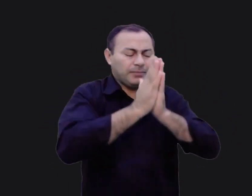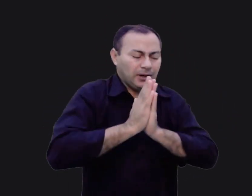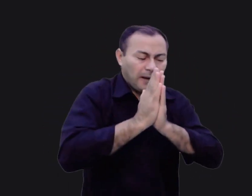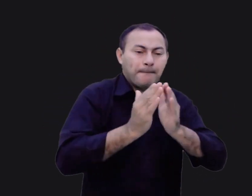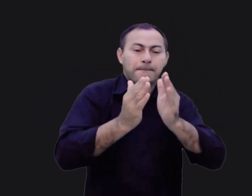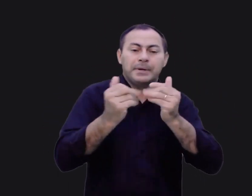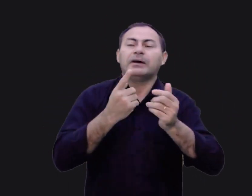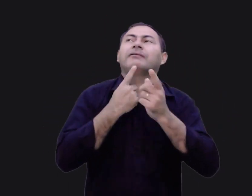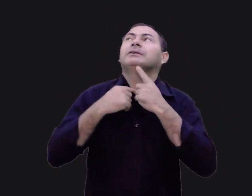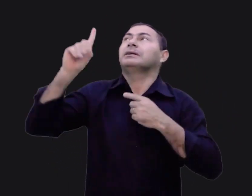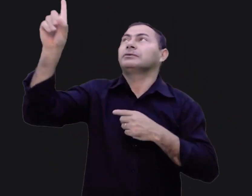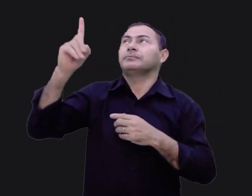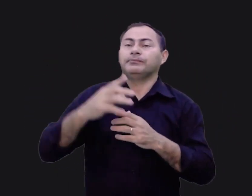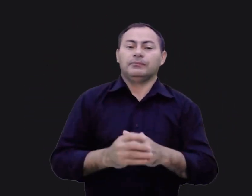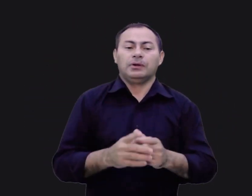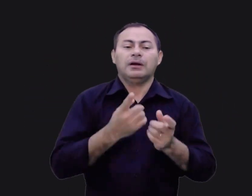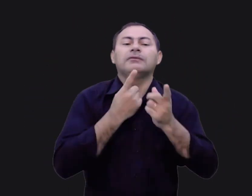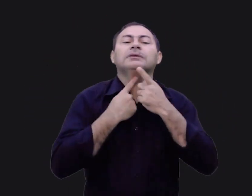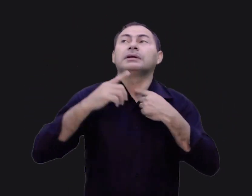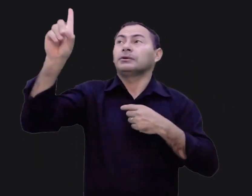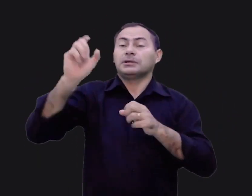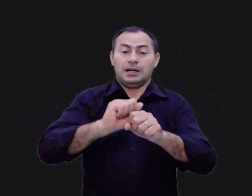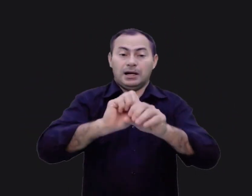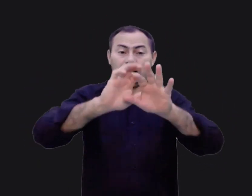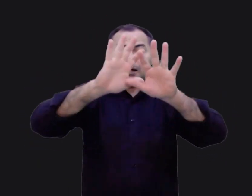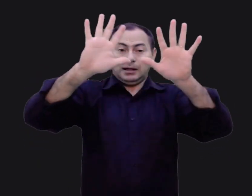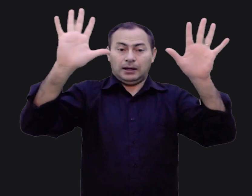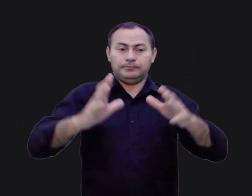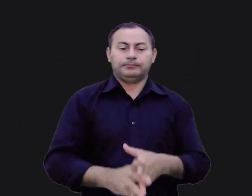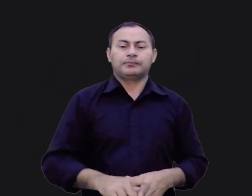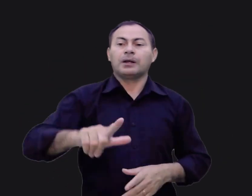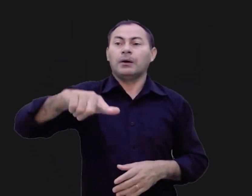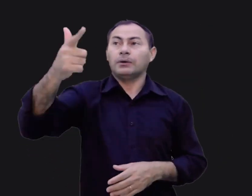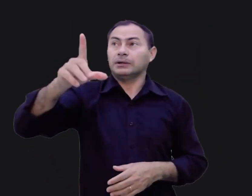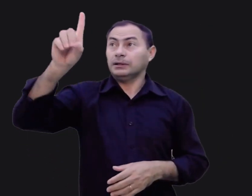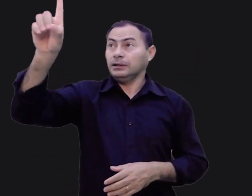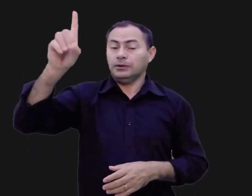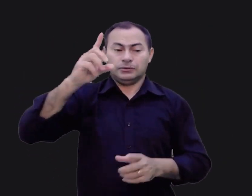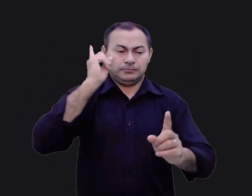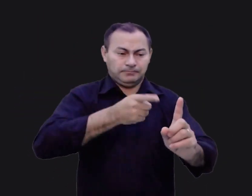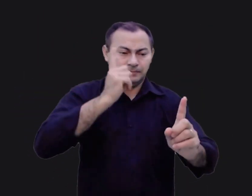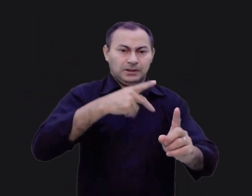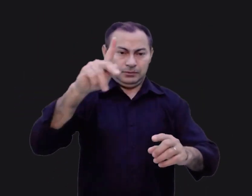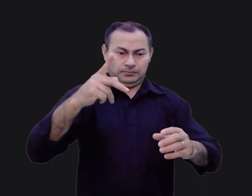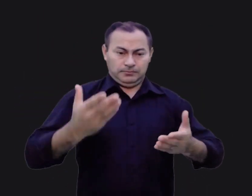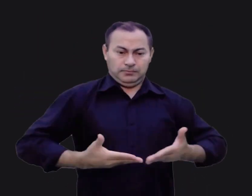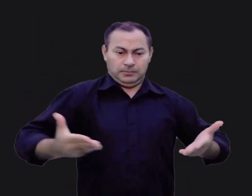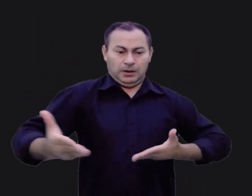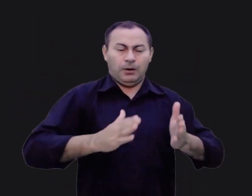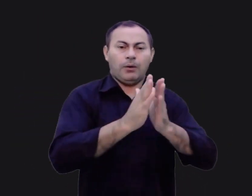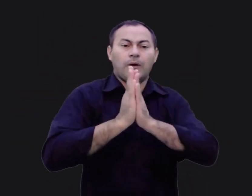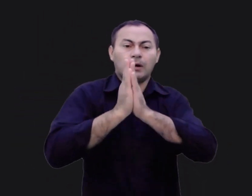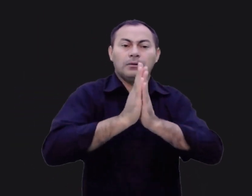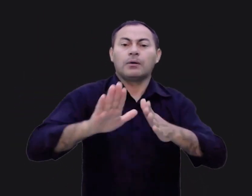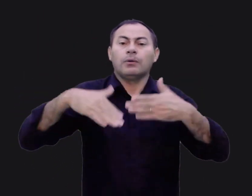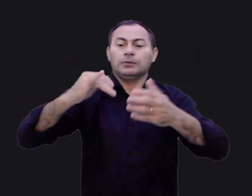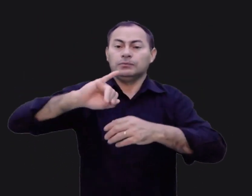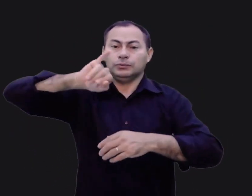Deus, porque a vontade de Deus era muito clara. A outra vez que Deus repreendeu um servo seu por estar orando, foi quando